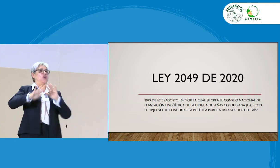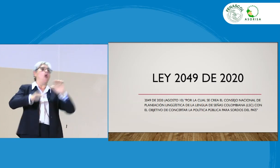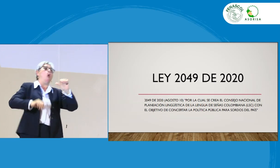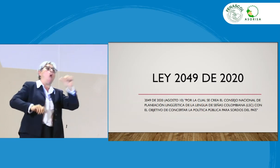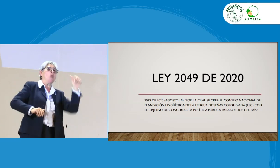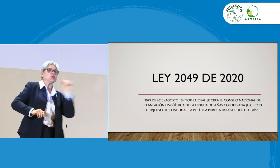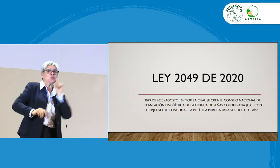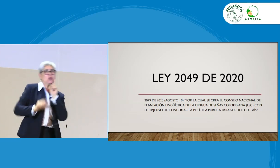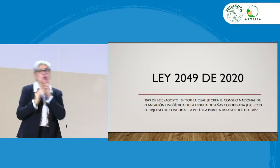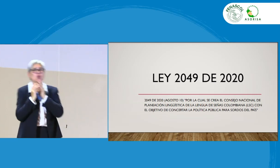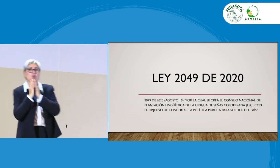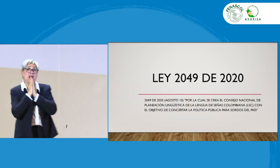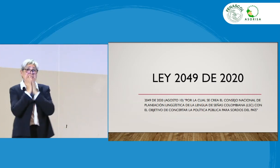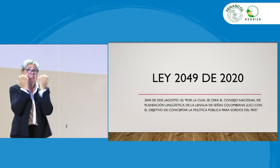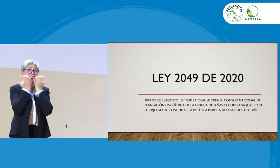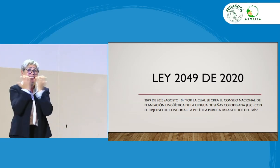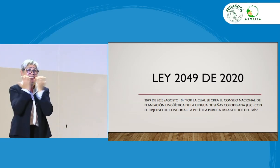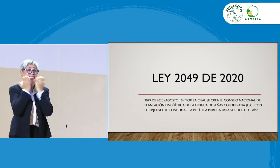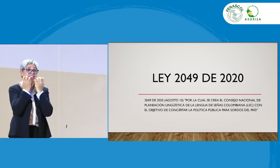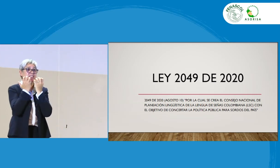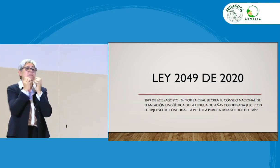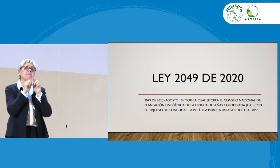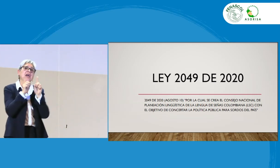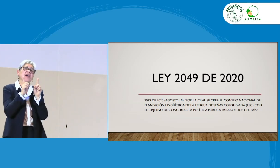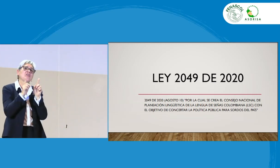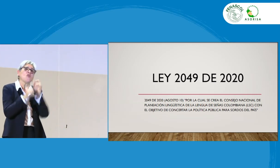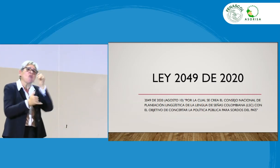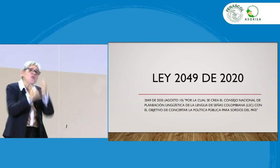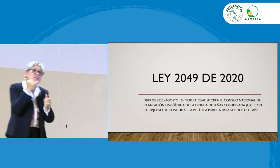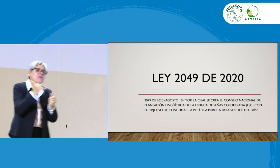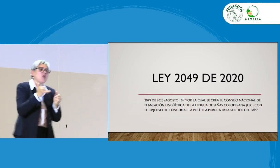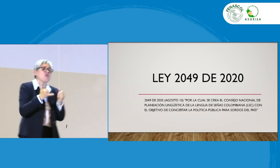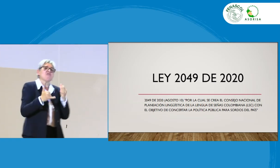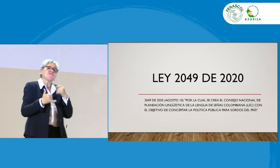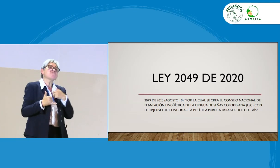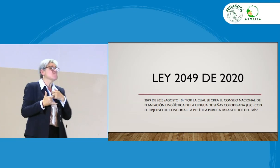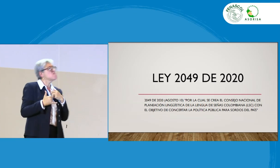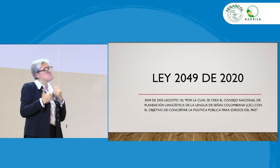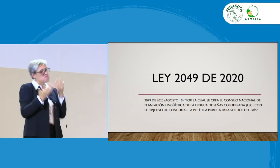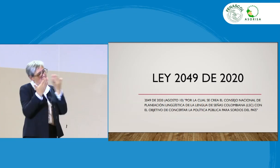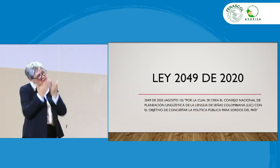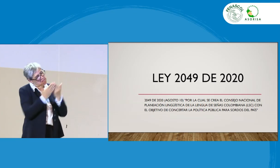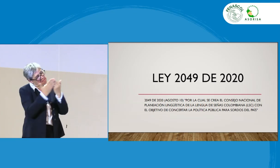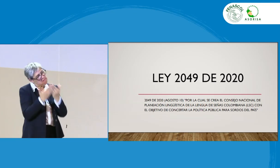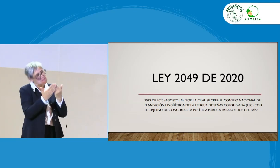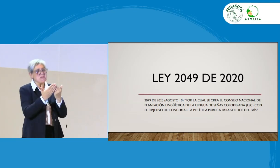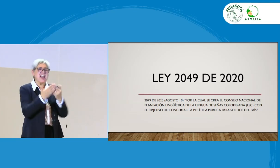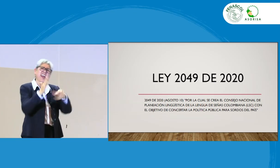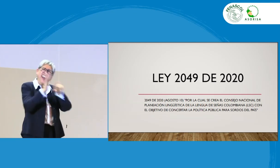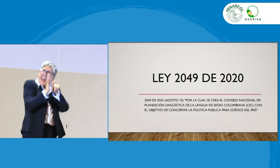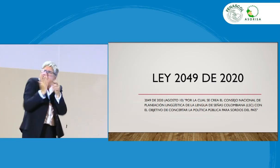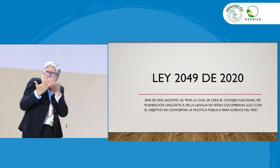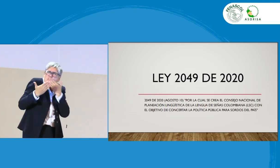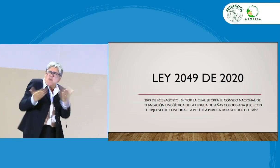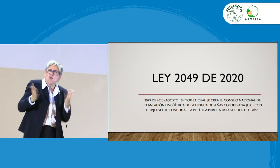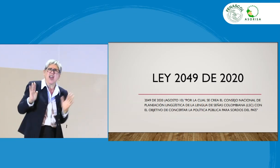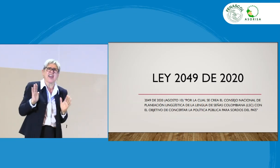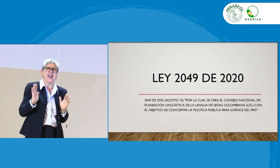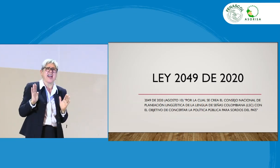ley. Obviamente, teníamos cierta angustia en la comunidad sorda, pero pues analizándola, creo que es un buen paso,